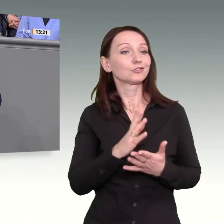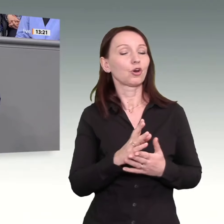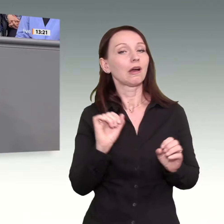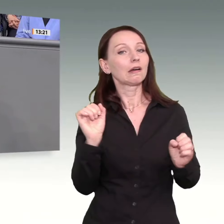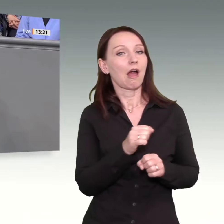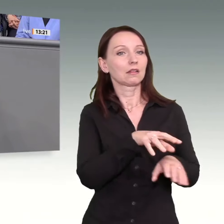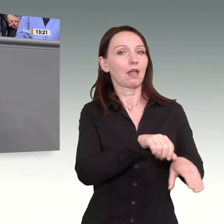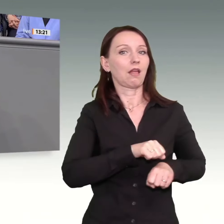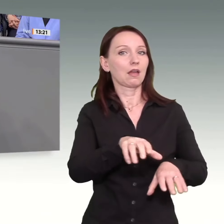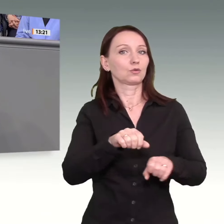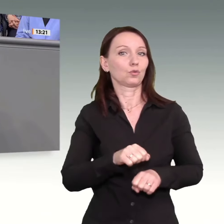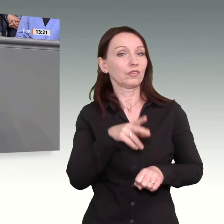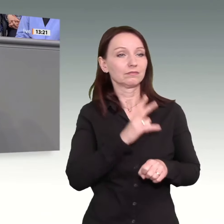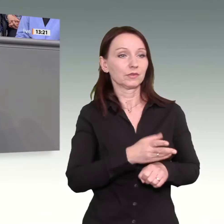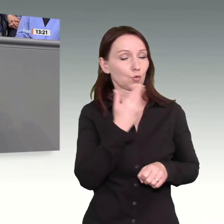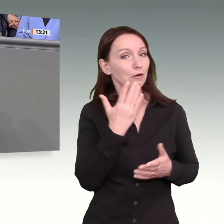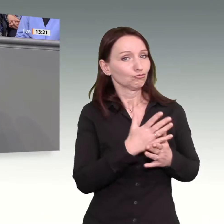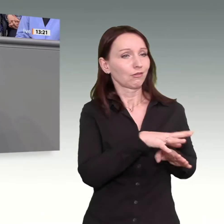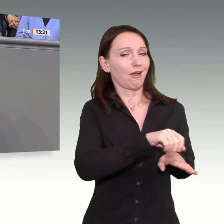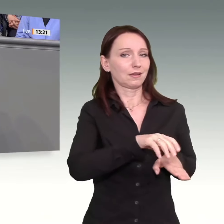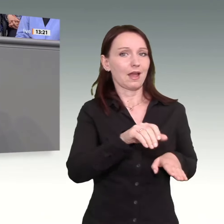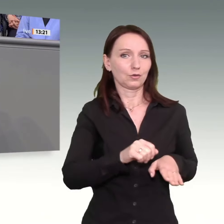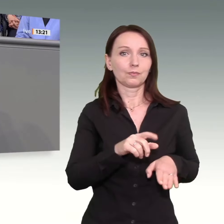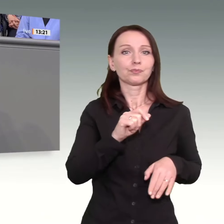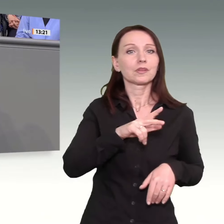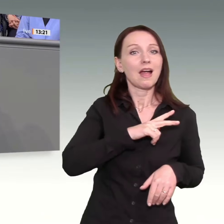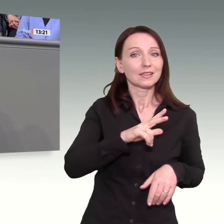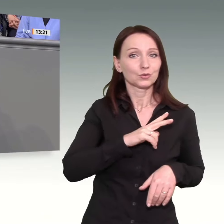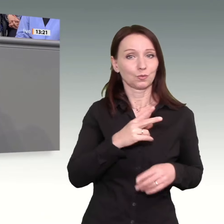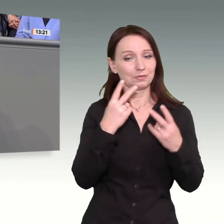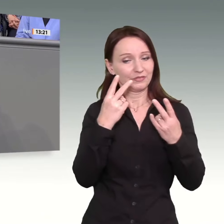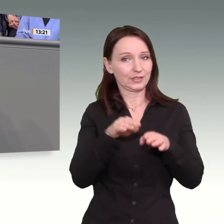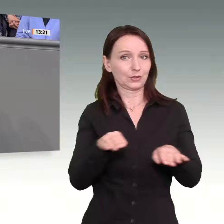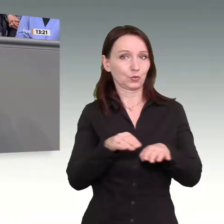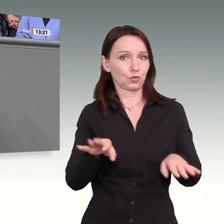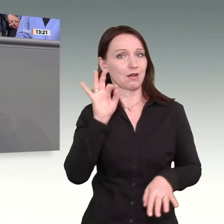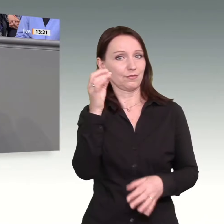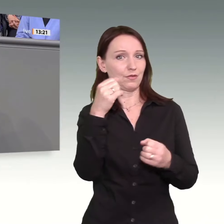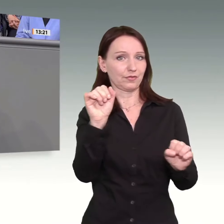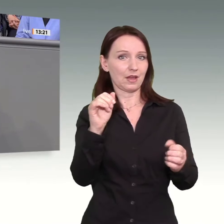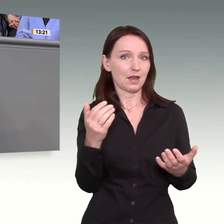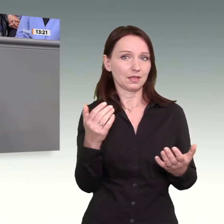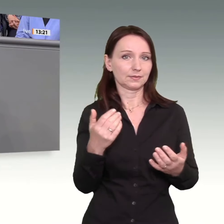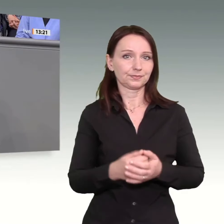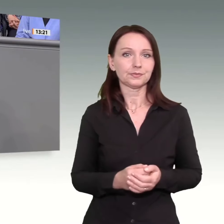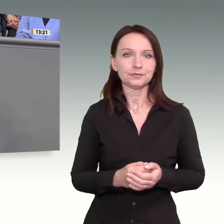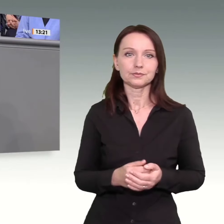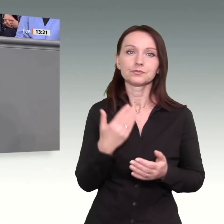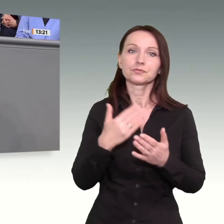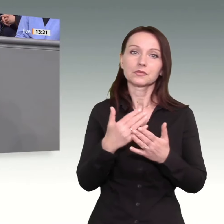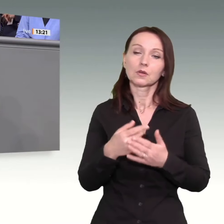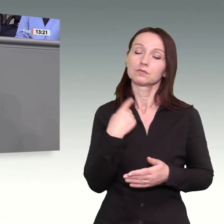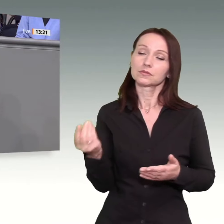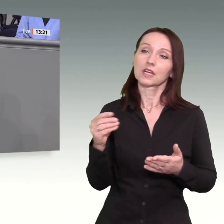von Freiheit. Deshalb unser flankierender Antrag, um Privateigentum zu schützen, um unsere marktwirtschaftliche